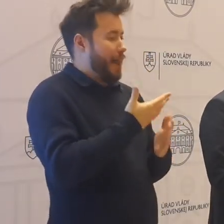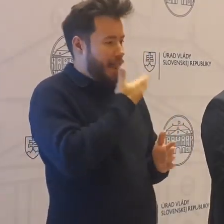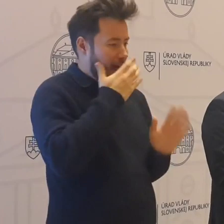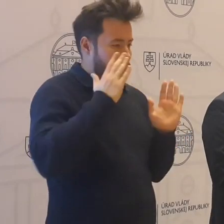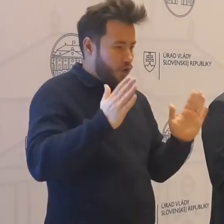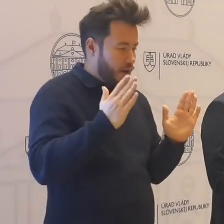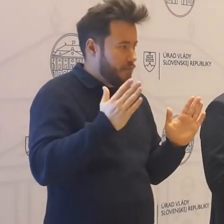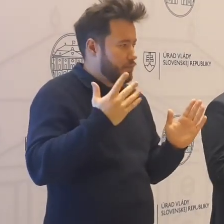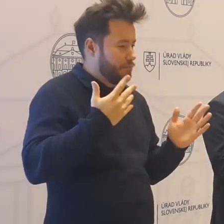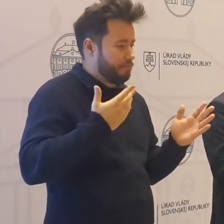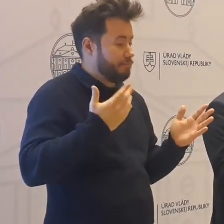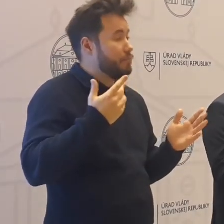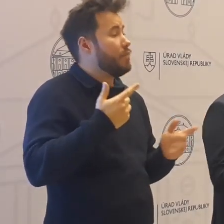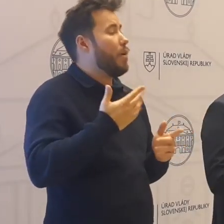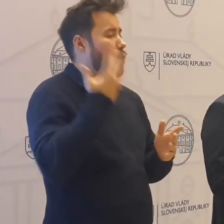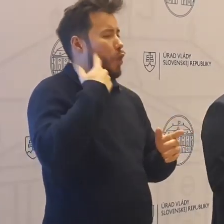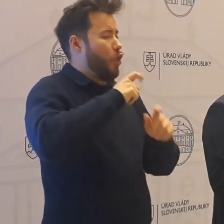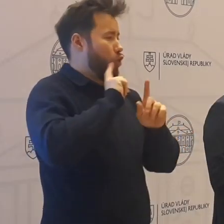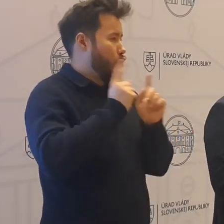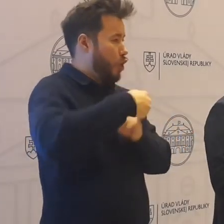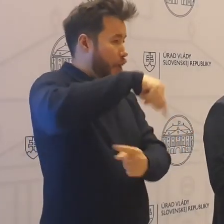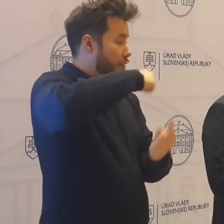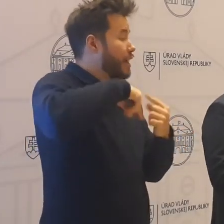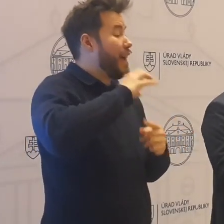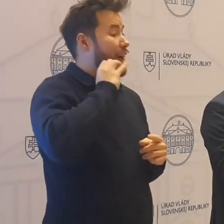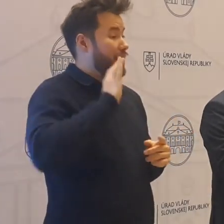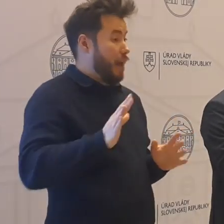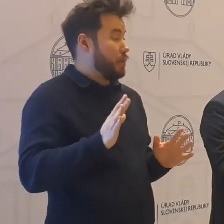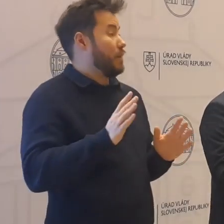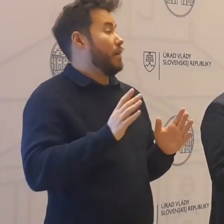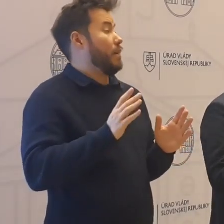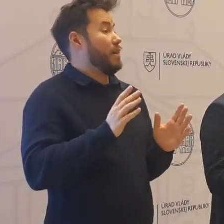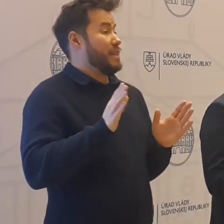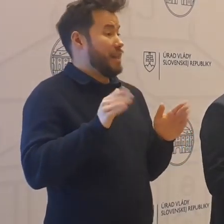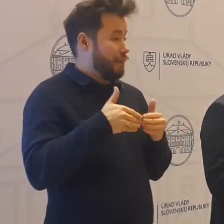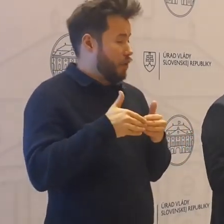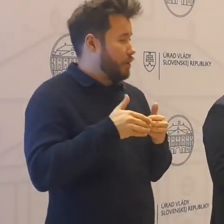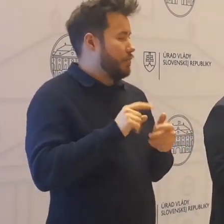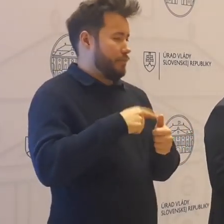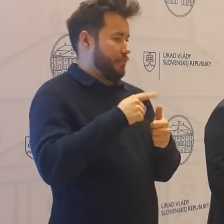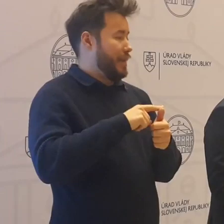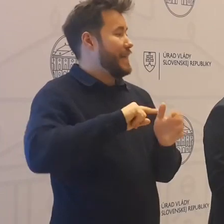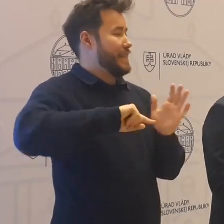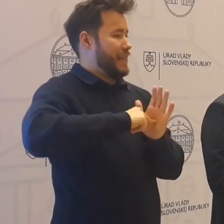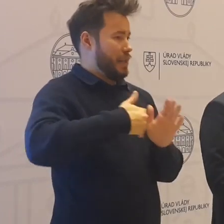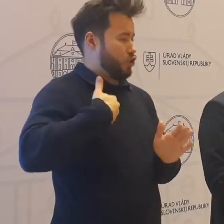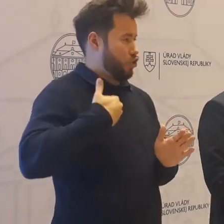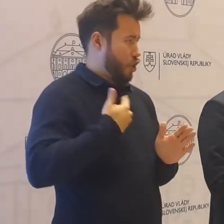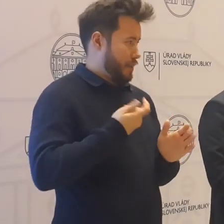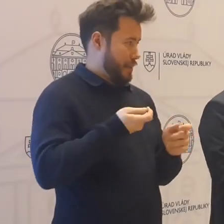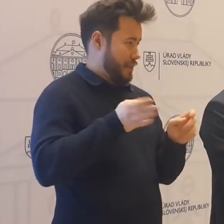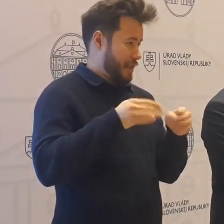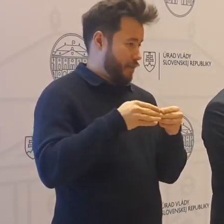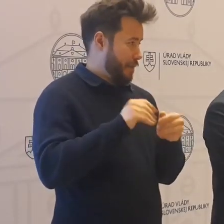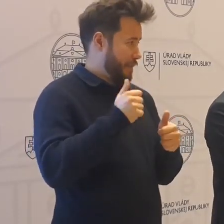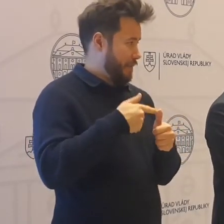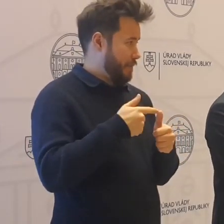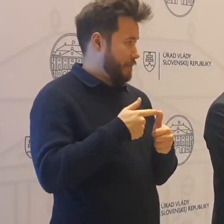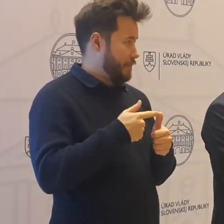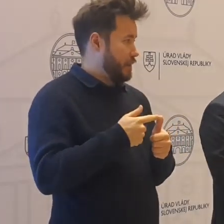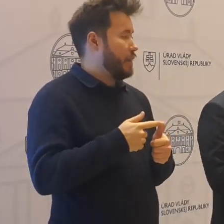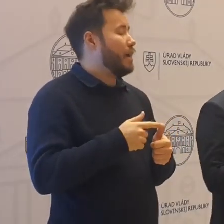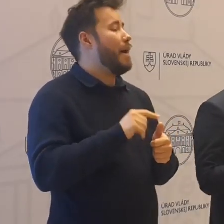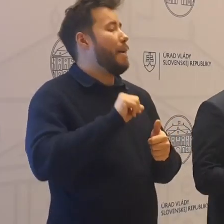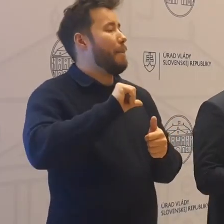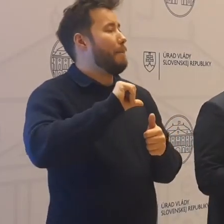urobilo také rozhodnutie, že keby prišlo k niečomu, tak naozaj pôjdeme postupne, že najskôr stredné školy. Aj to sme stále hovorili, že prváci na